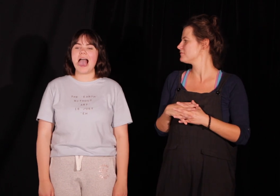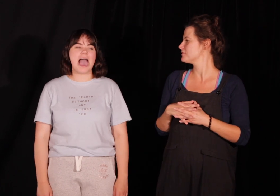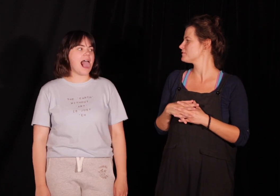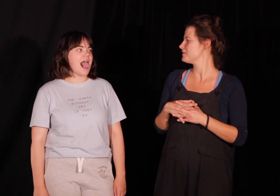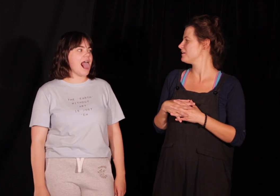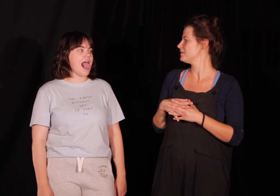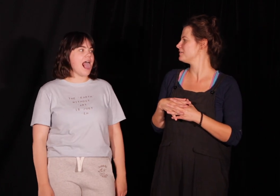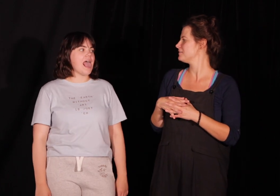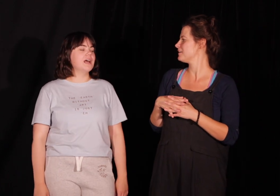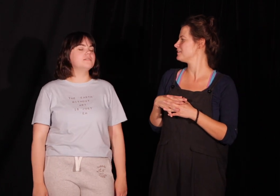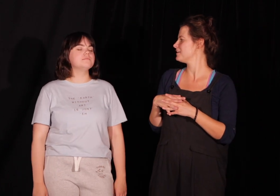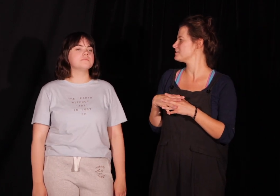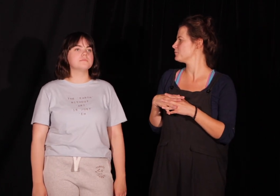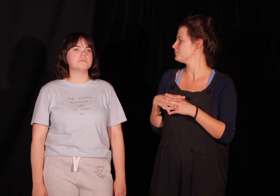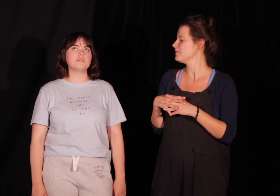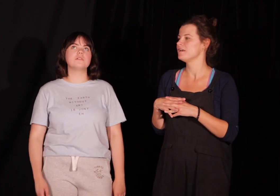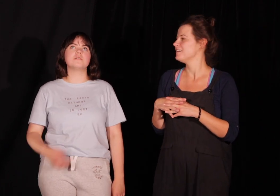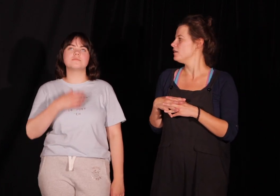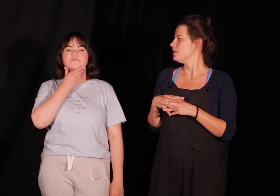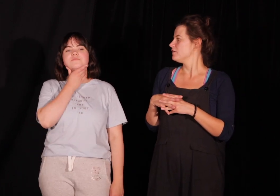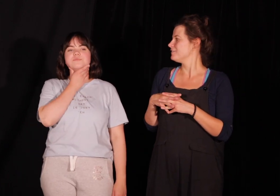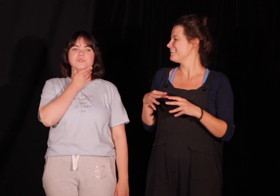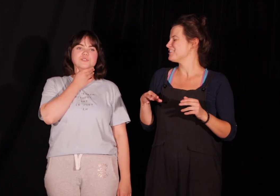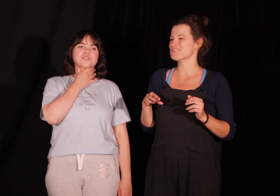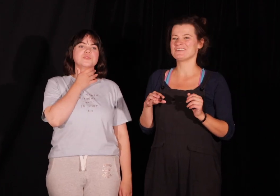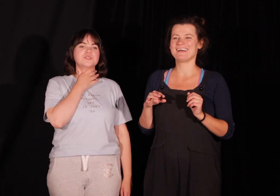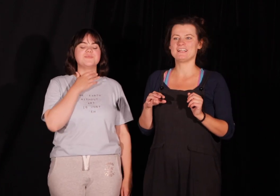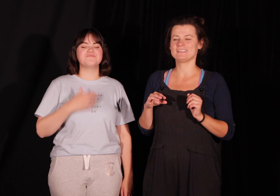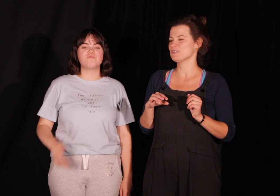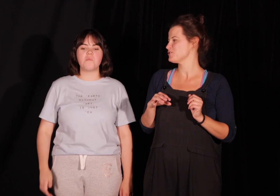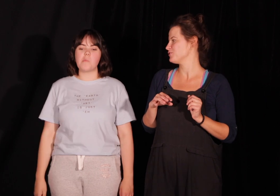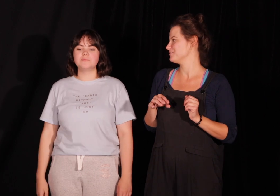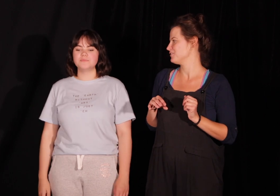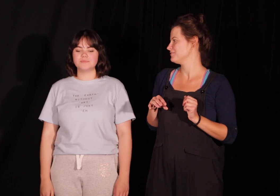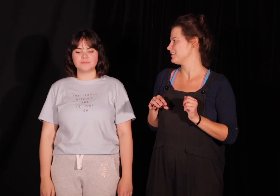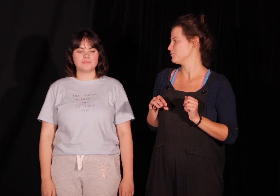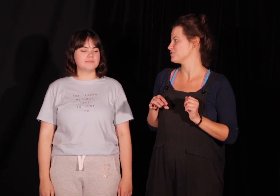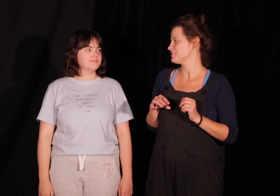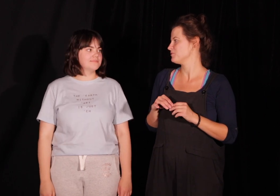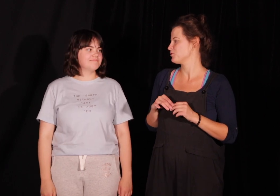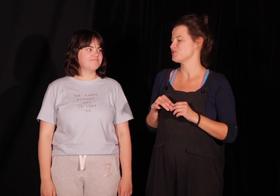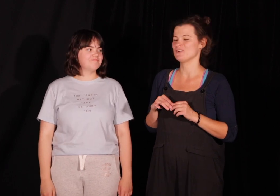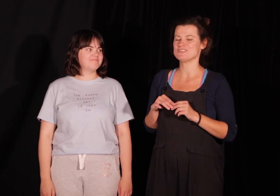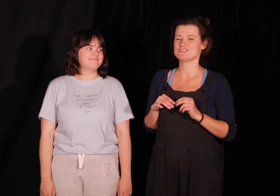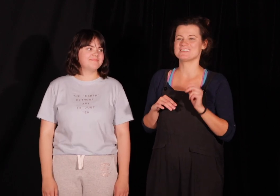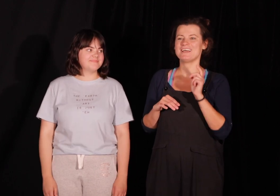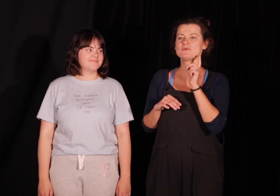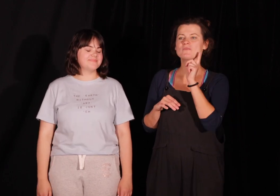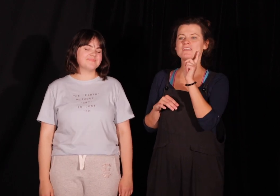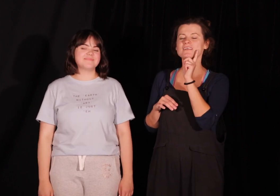Wspaniale. Tak jest. Aaaa. Doskonale. Tak rozciągać. No, tak można się porozciągać troszeczkę. I teraz